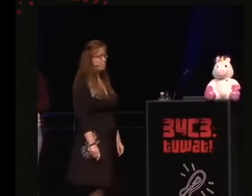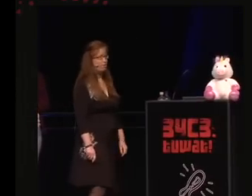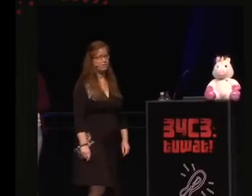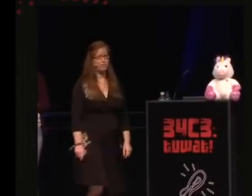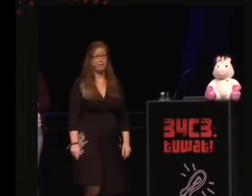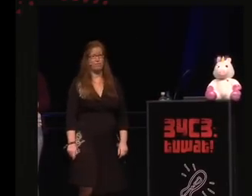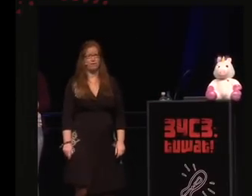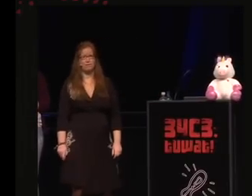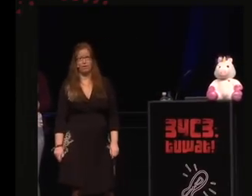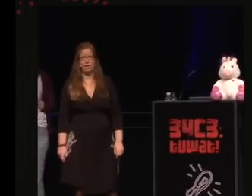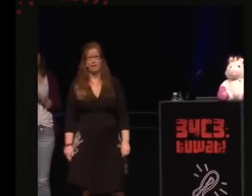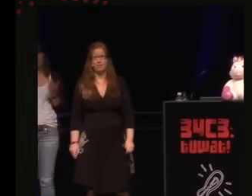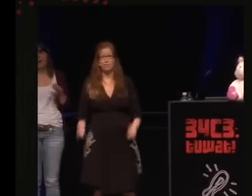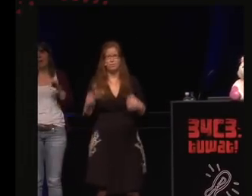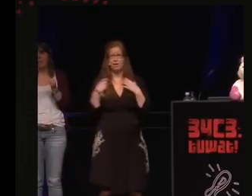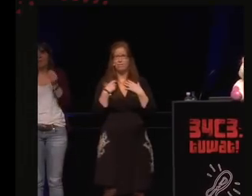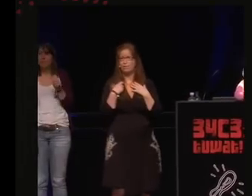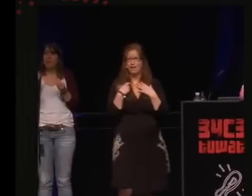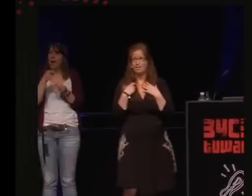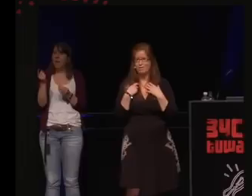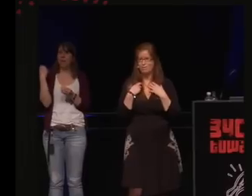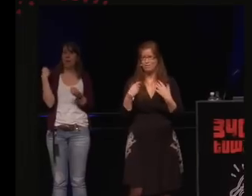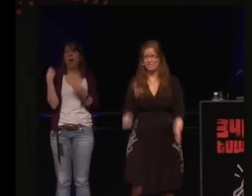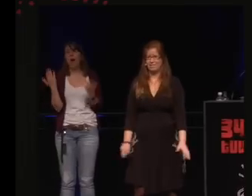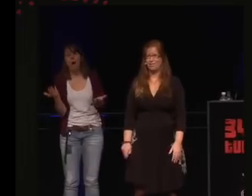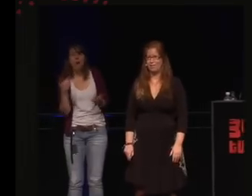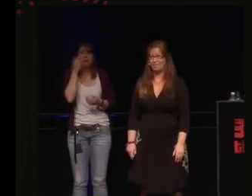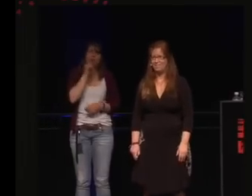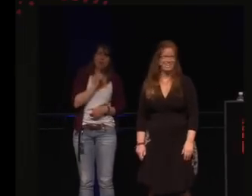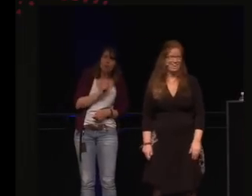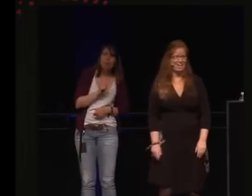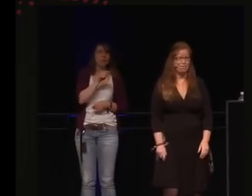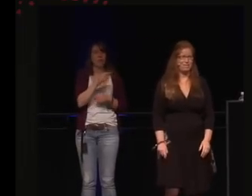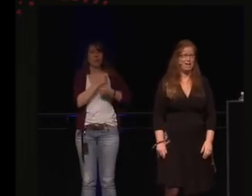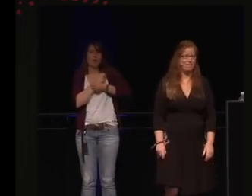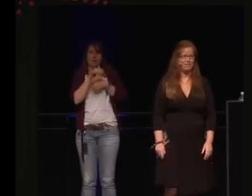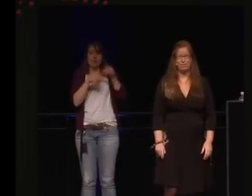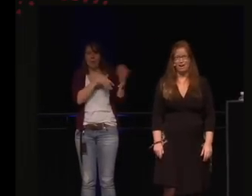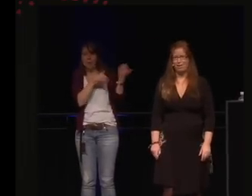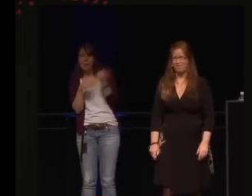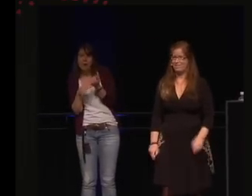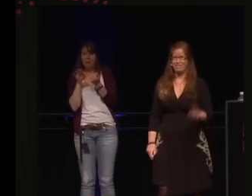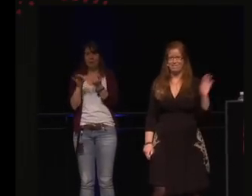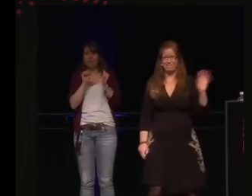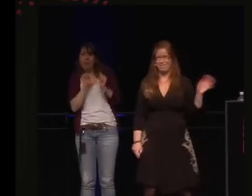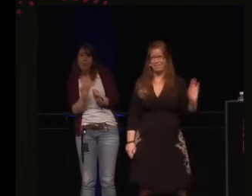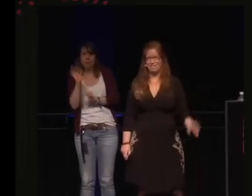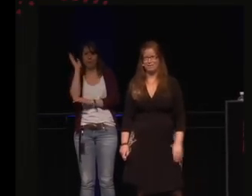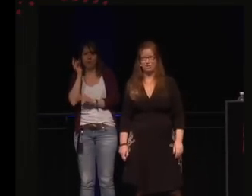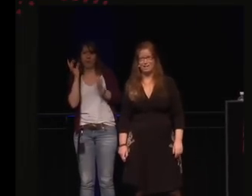Talk wurde mir gesagt, Oh,